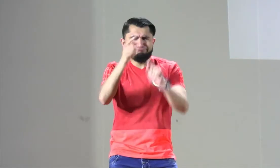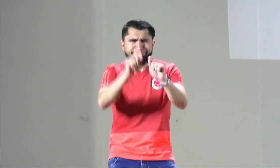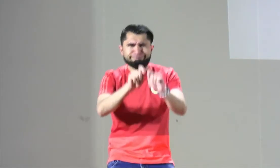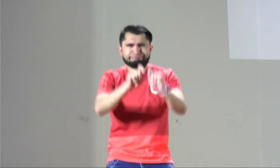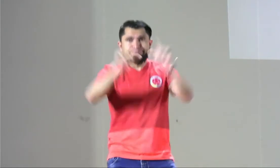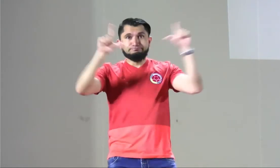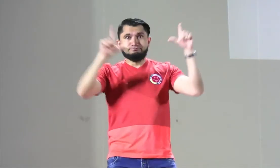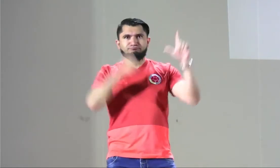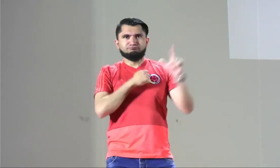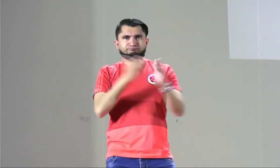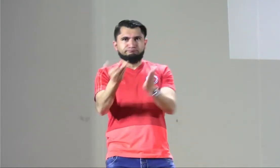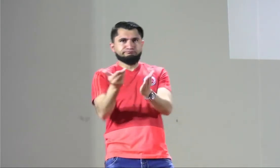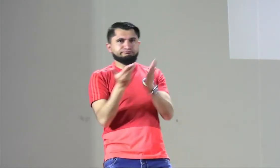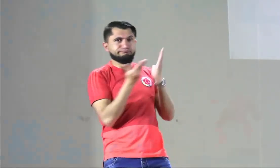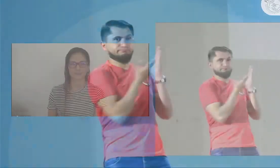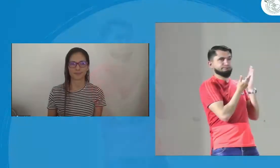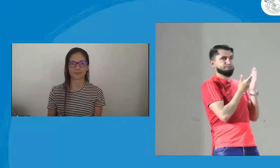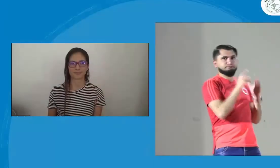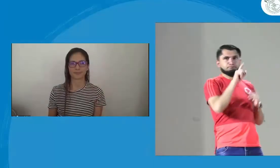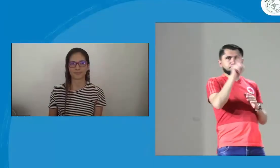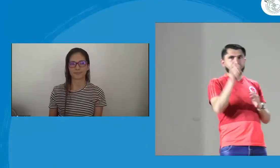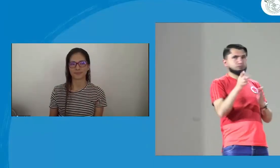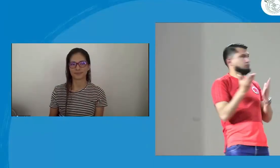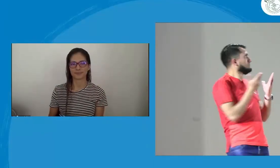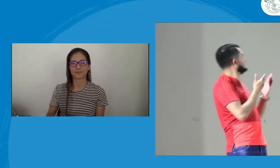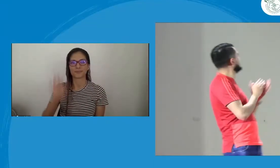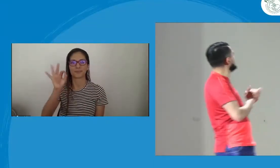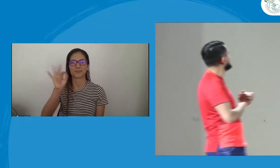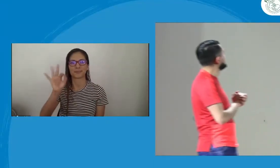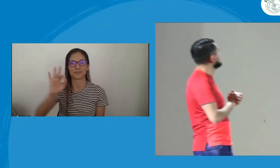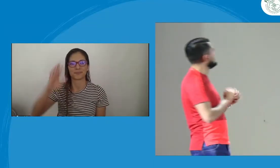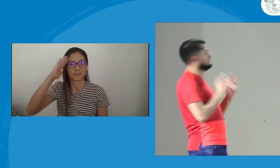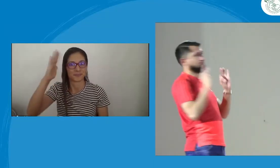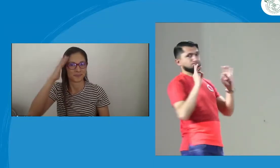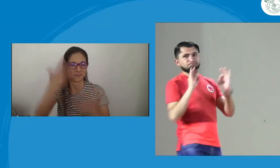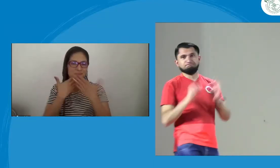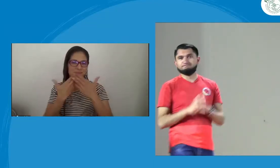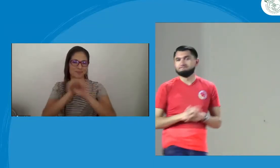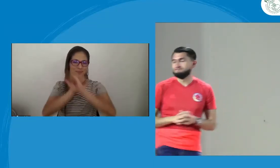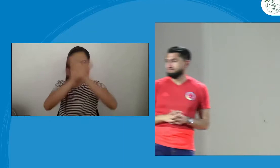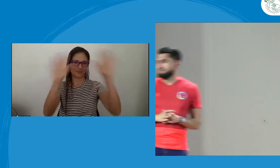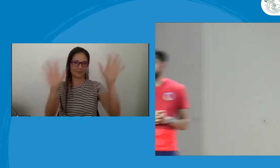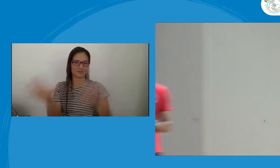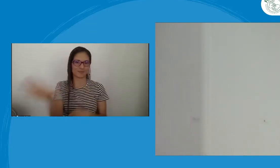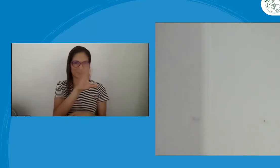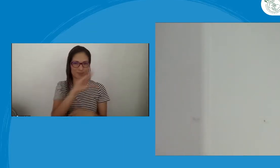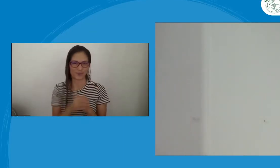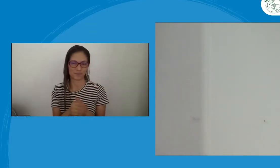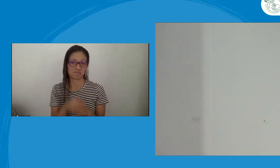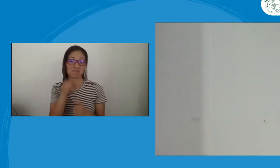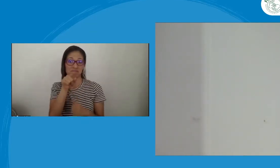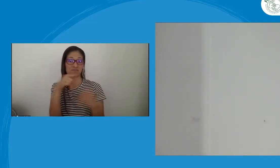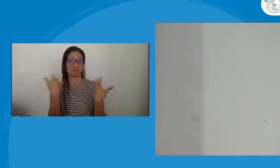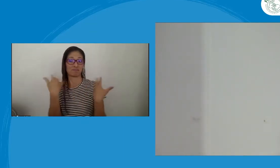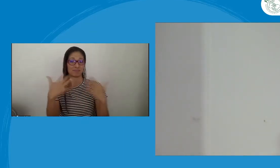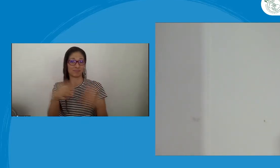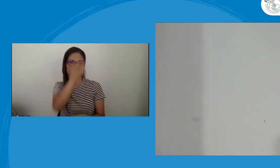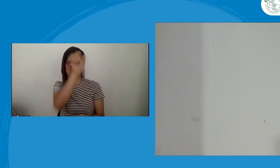Viene Verónica Morales, así que la vamos a ver en pantalla. Muy bien. Hola, buenos días para todos.